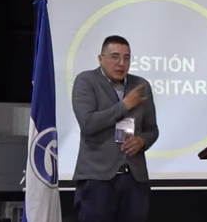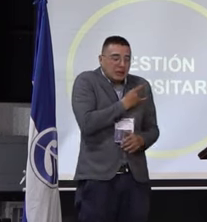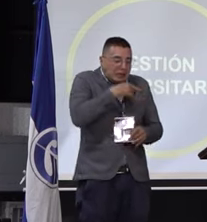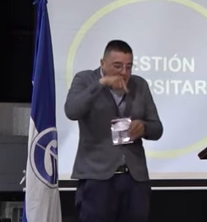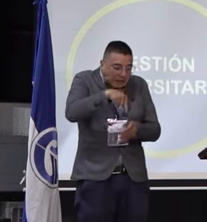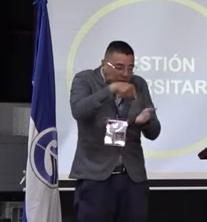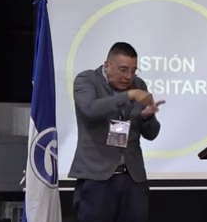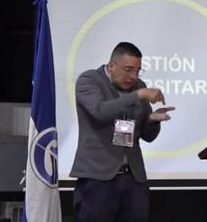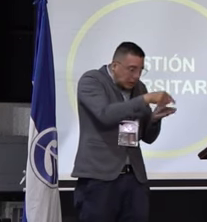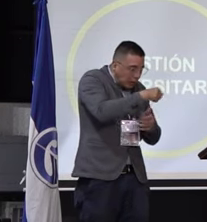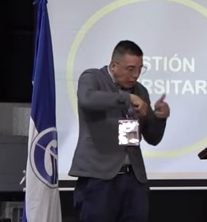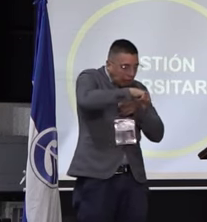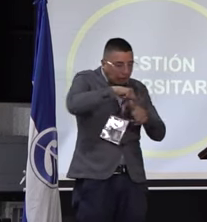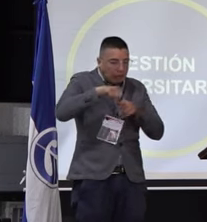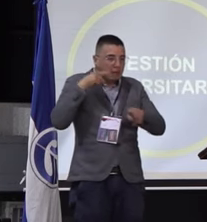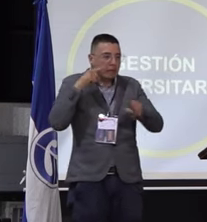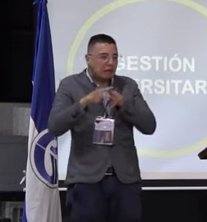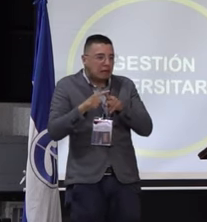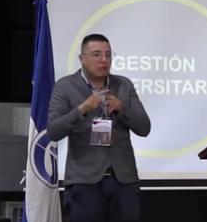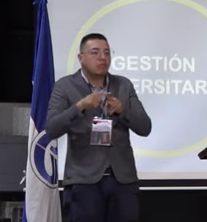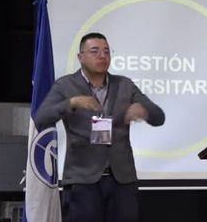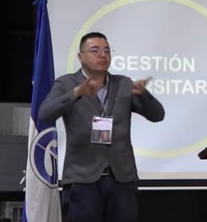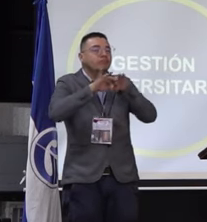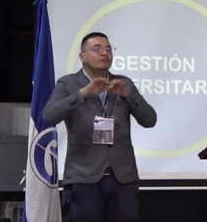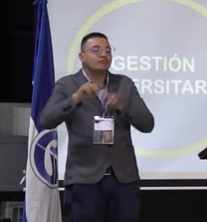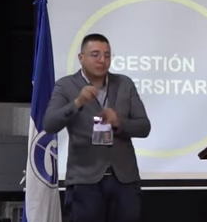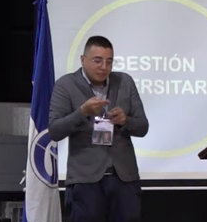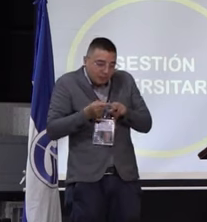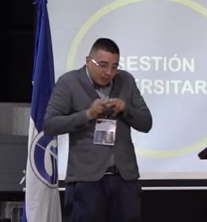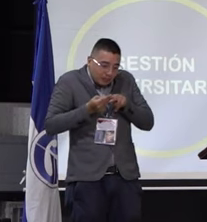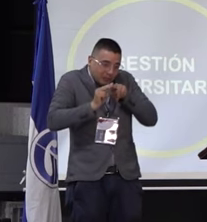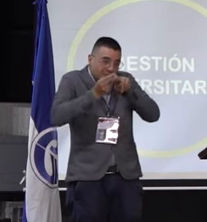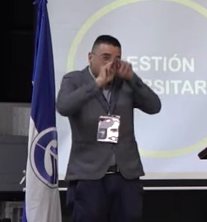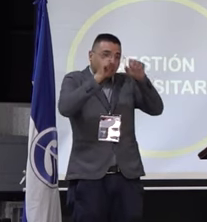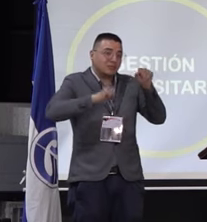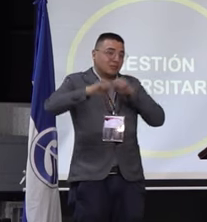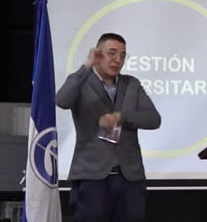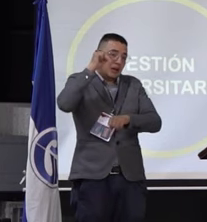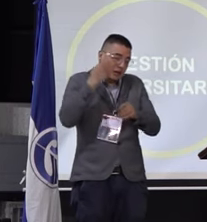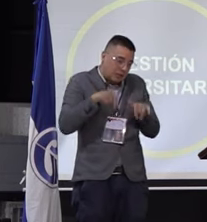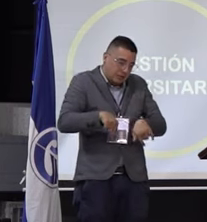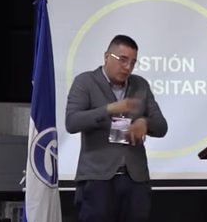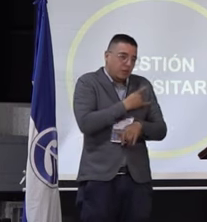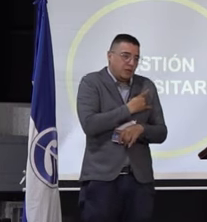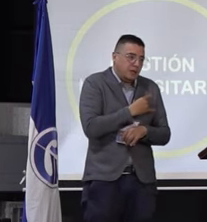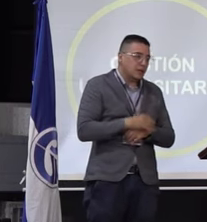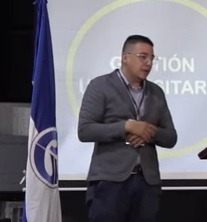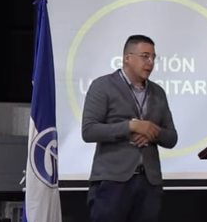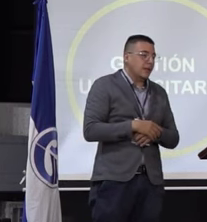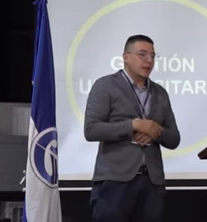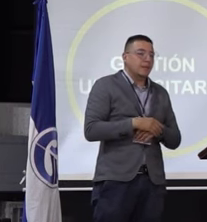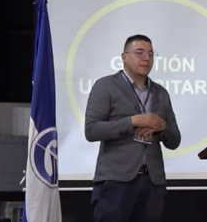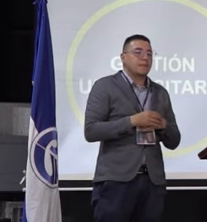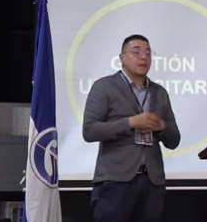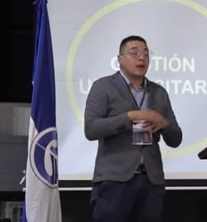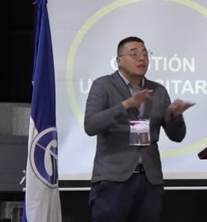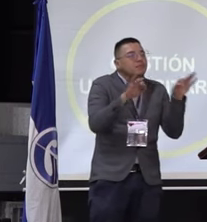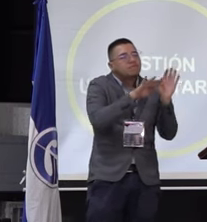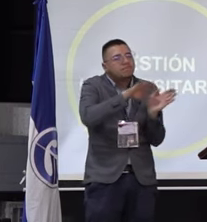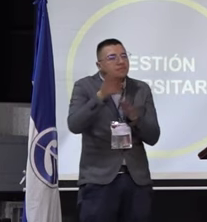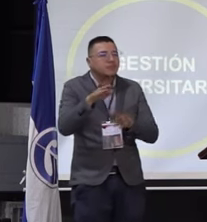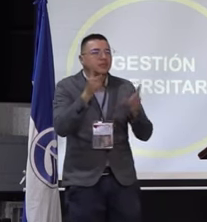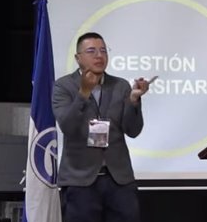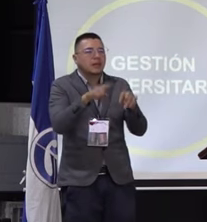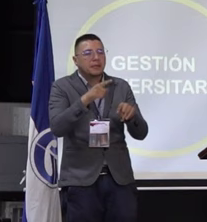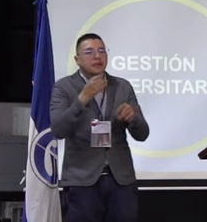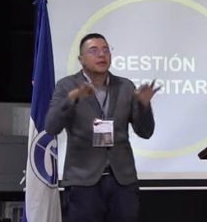funcionamiento y podría plantearse más bien hacia la inversión de la universidad. Por otro lado, que creemos también pertinente, bueno, el centro